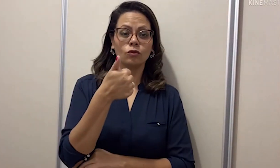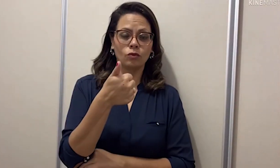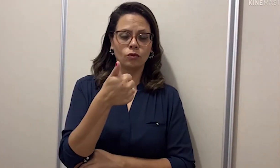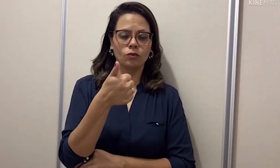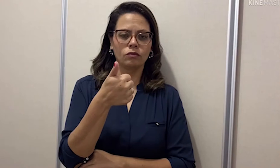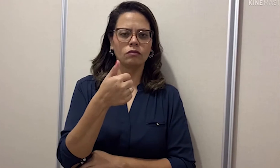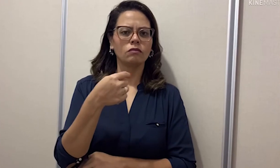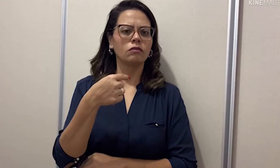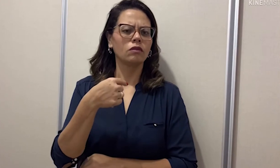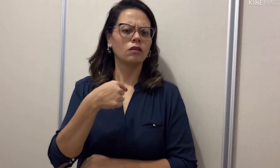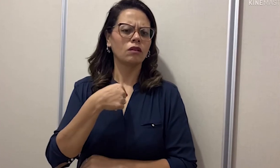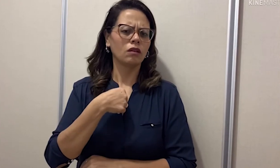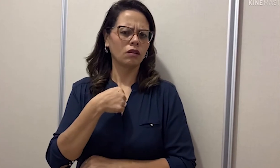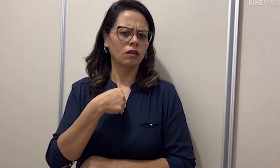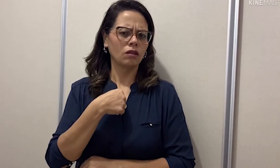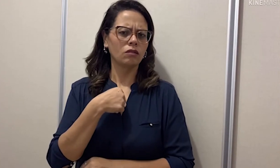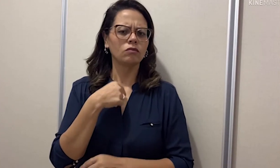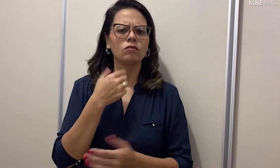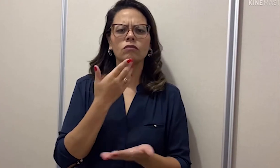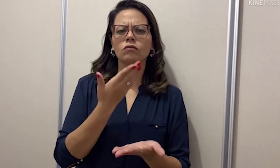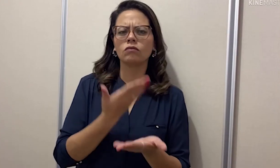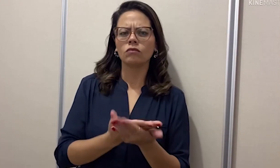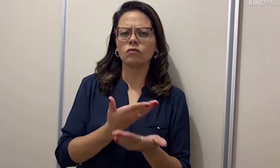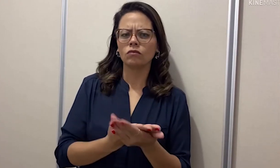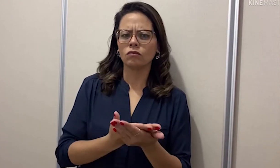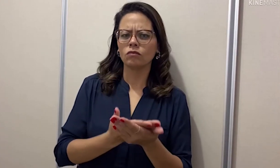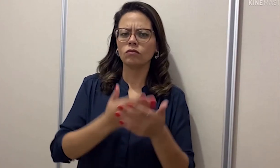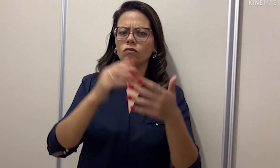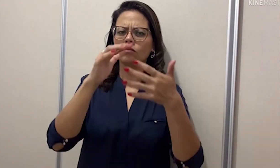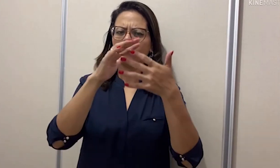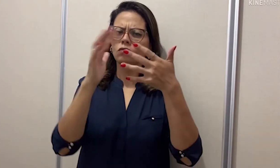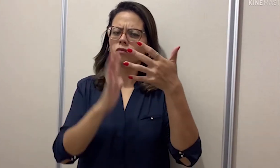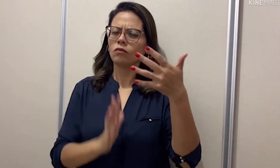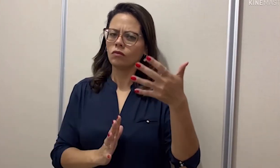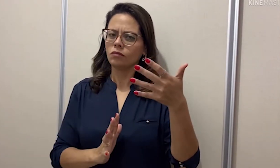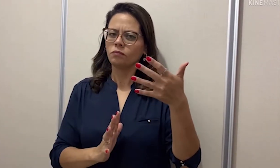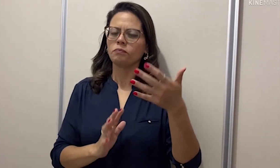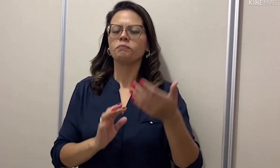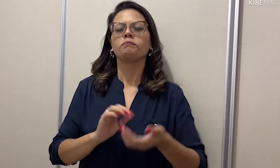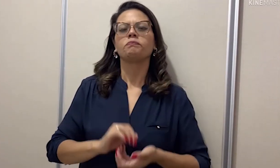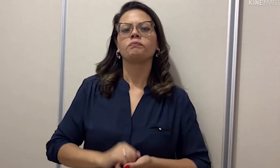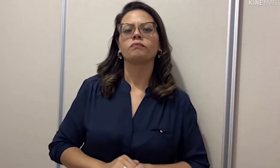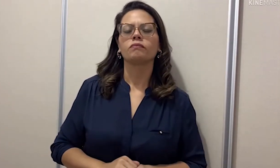Primeira frase, eu estudo libras.